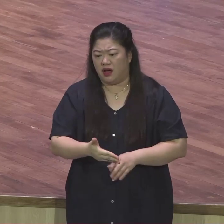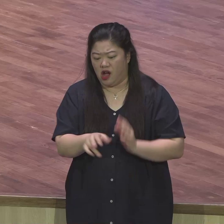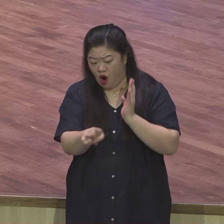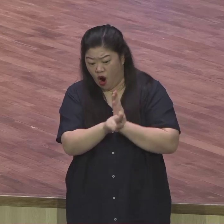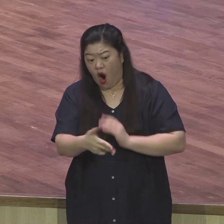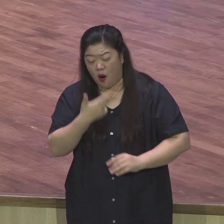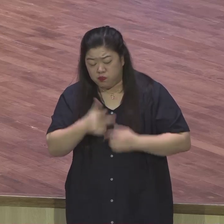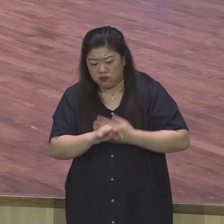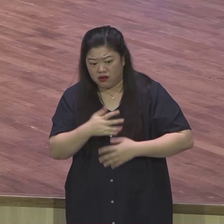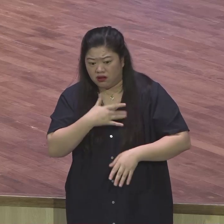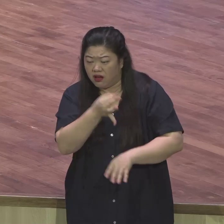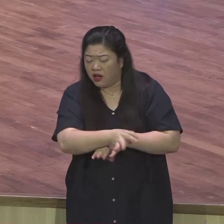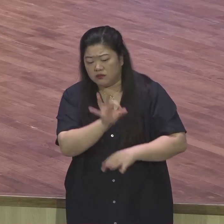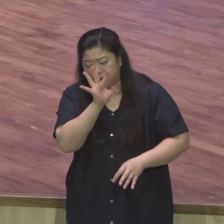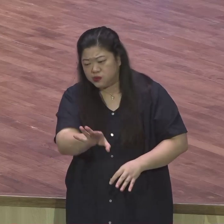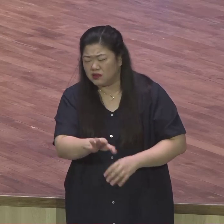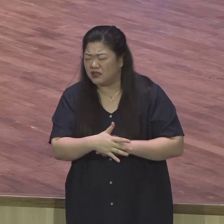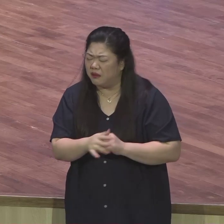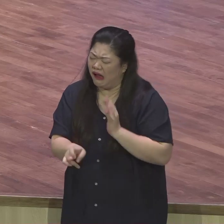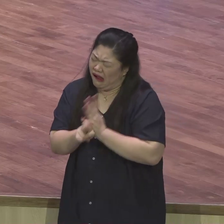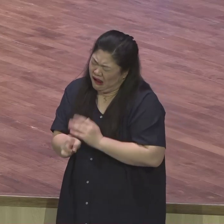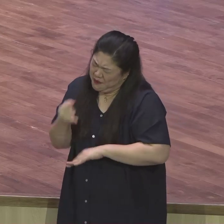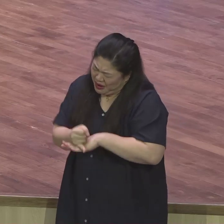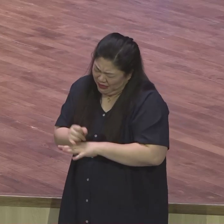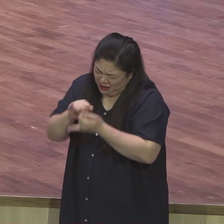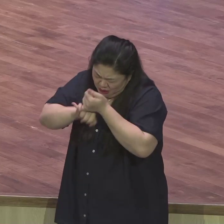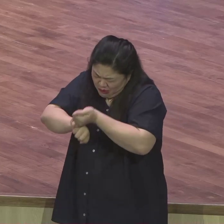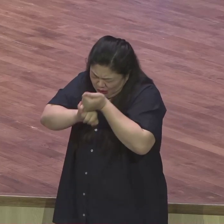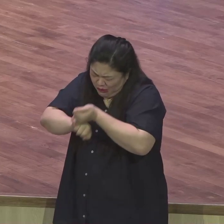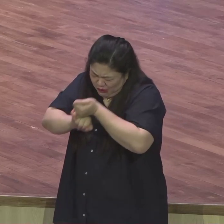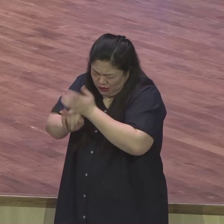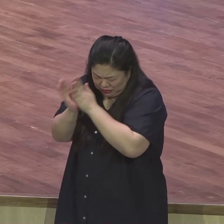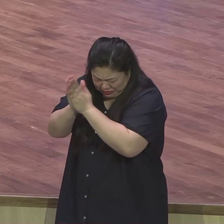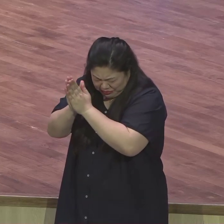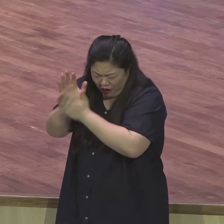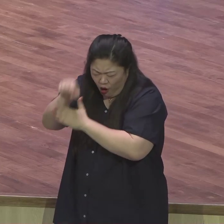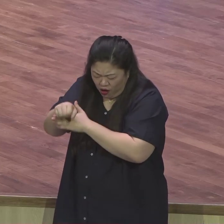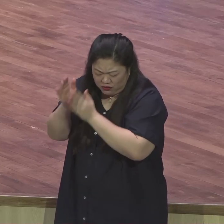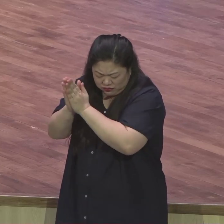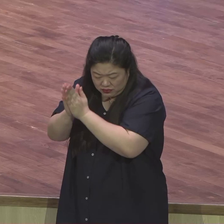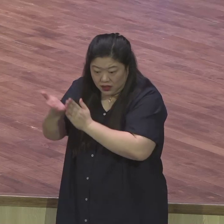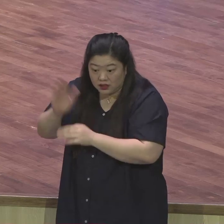꼭 좀 데려가도록 허락해 달라고 부탁하는데 야곱이 쉽게 결단을 못 내려요.